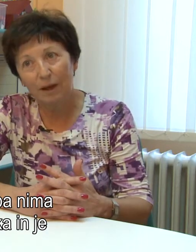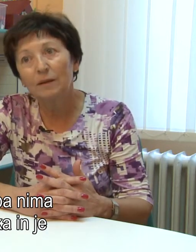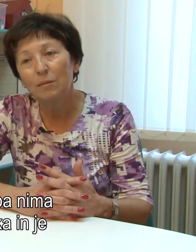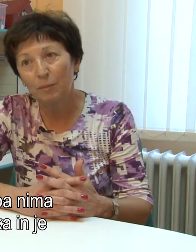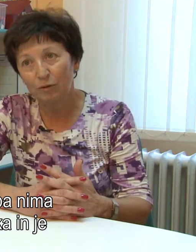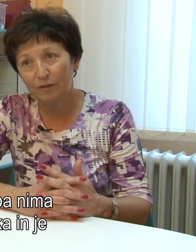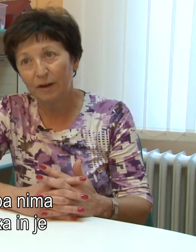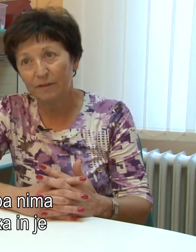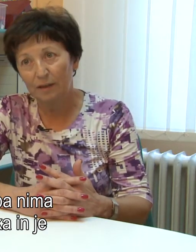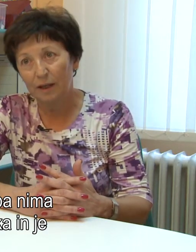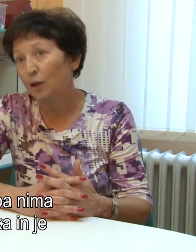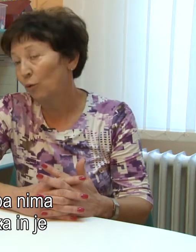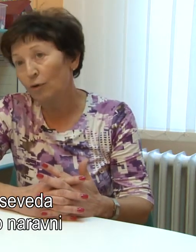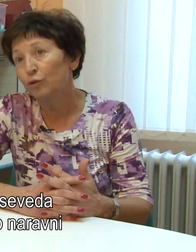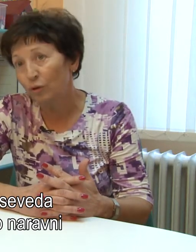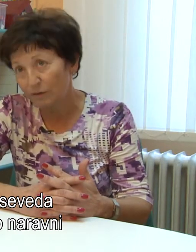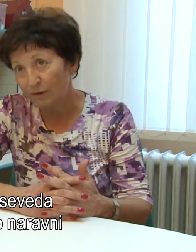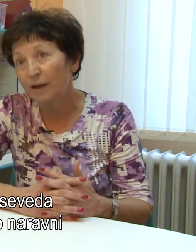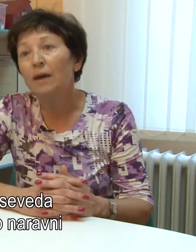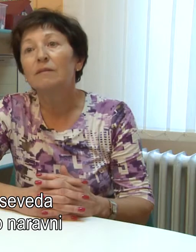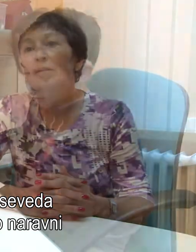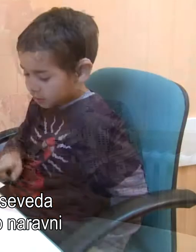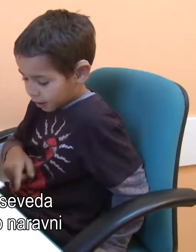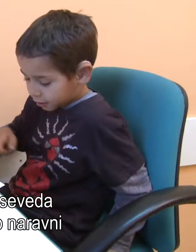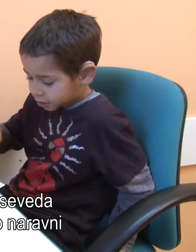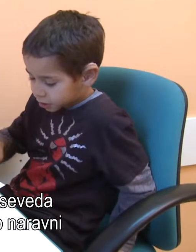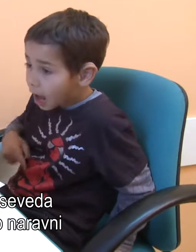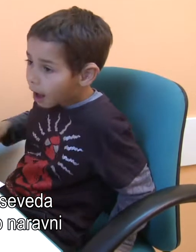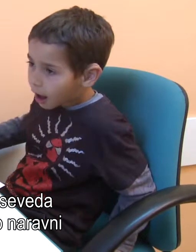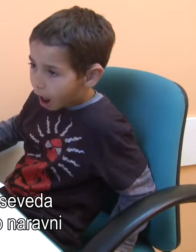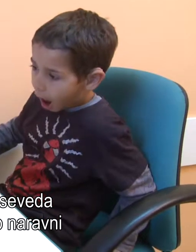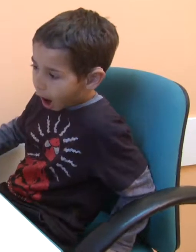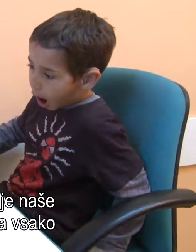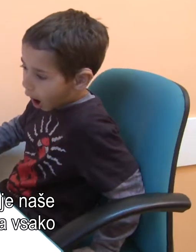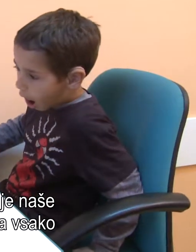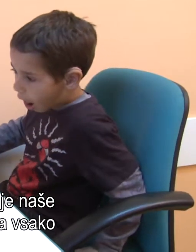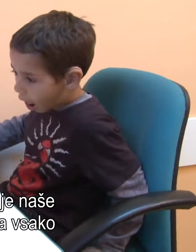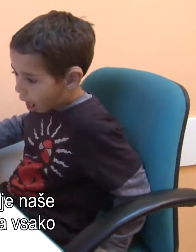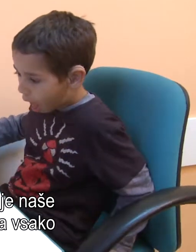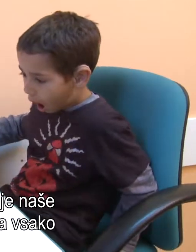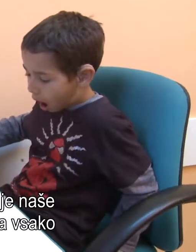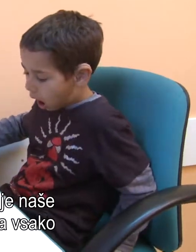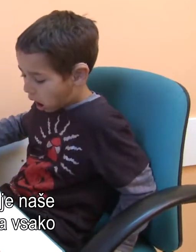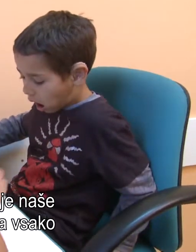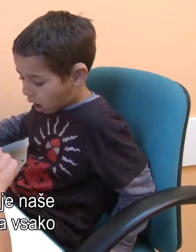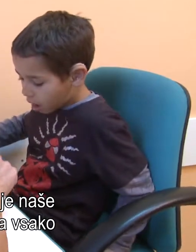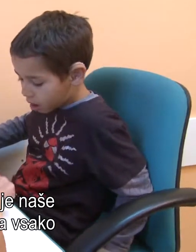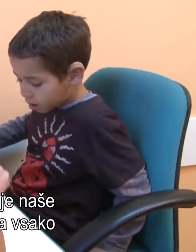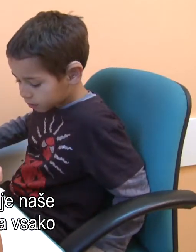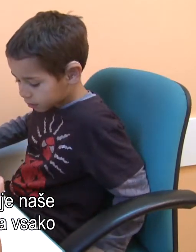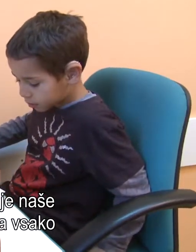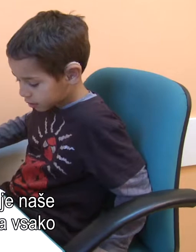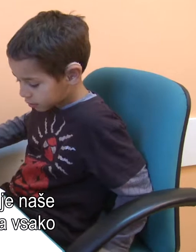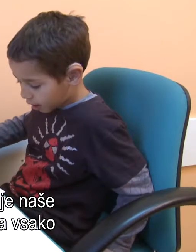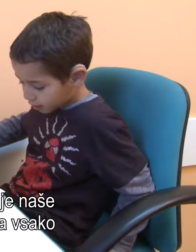oseba nima pa ožavega vsadka in je gluha odrojstva, seveda govora ne more po tej naravni poti razviti, takrat je